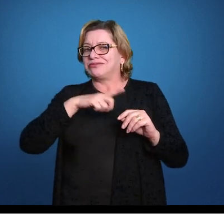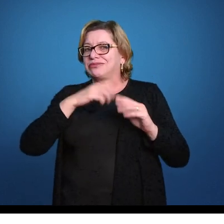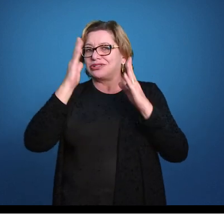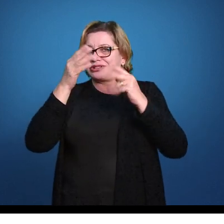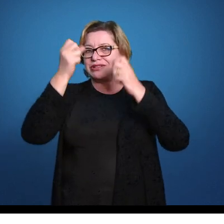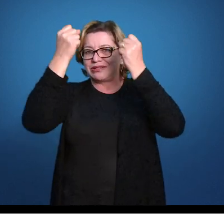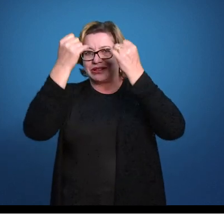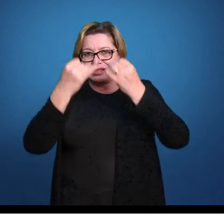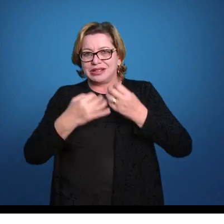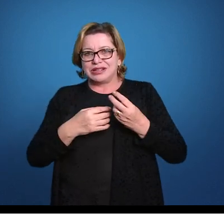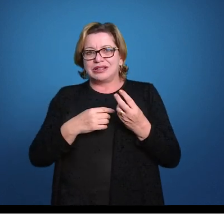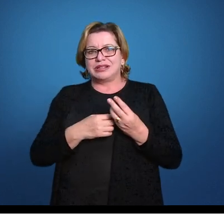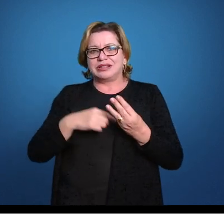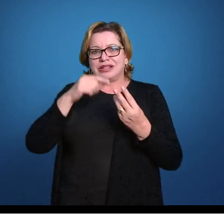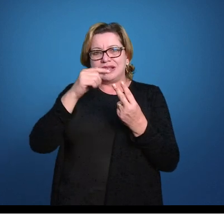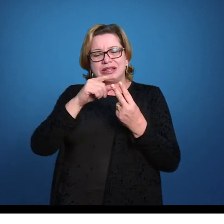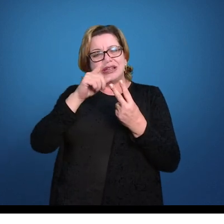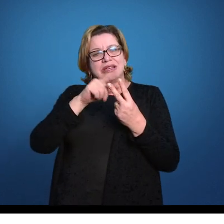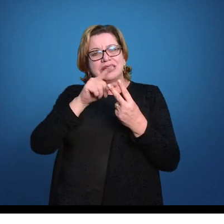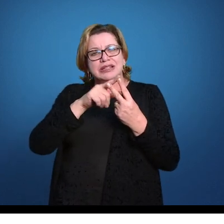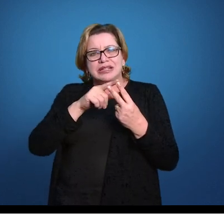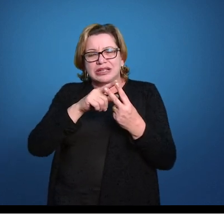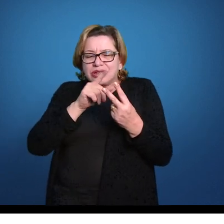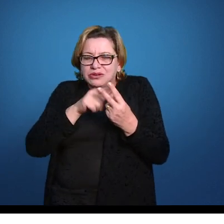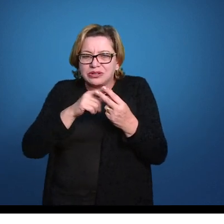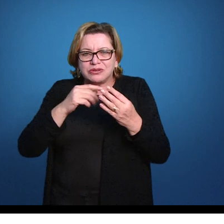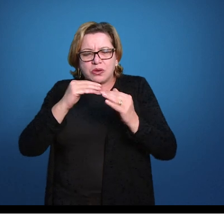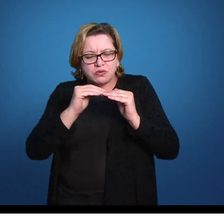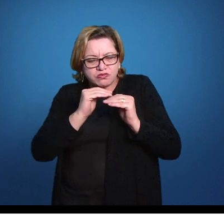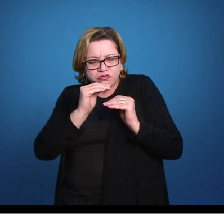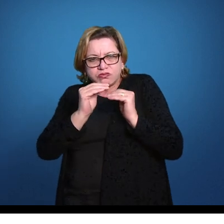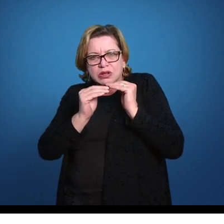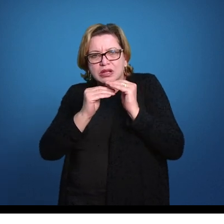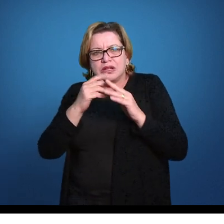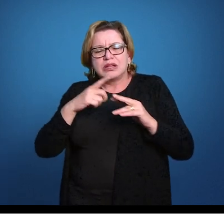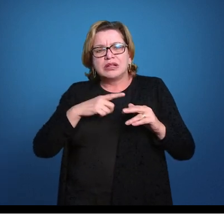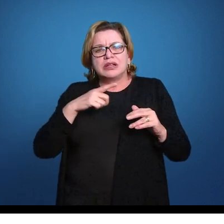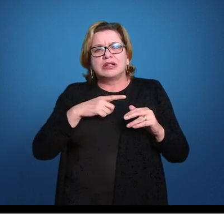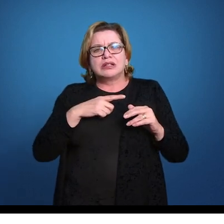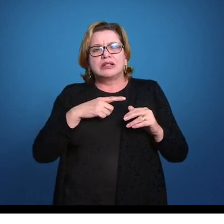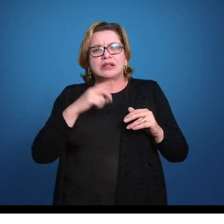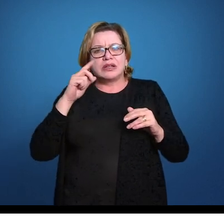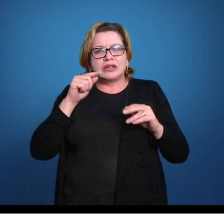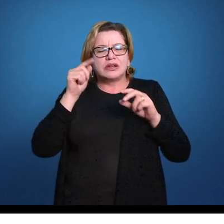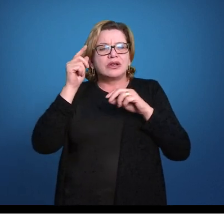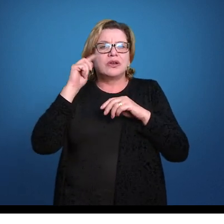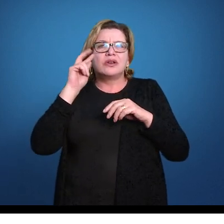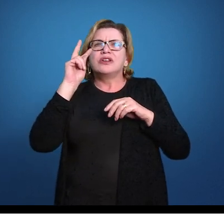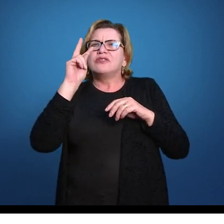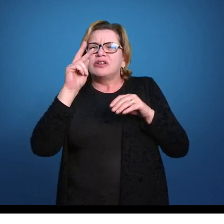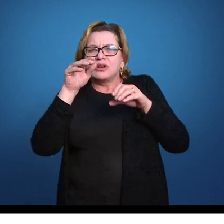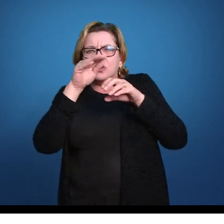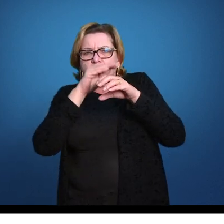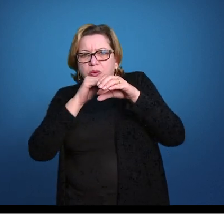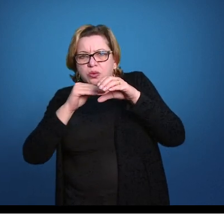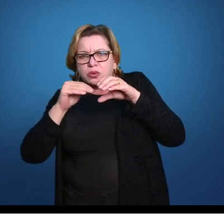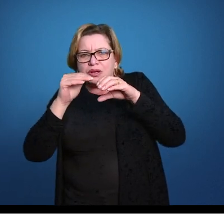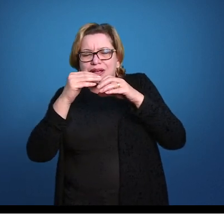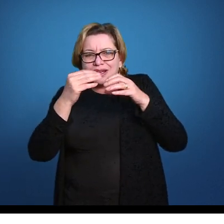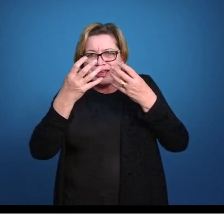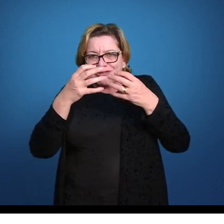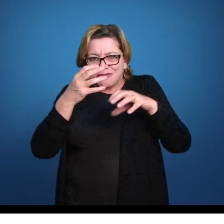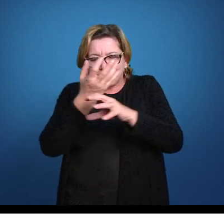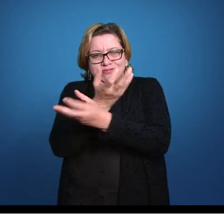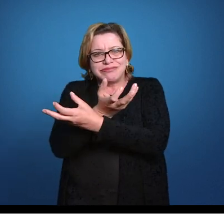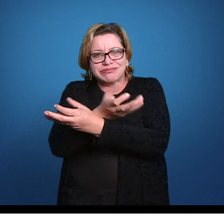protostômios né, a gente no desenvolvimento embrionário a gente tem aqui essa esfera aqui, oca, que é a gástrola né,